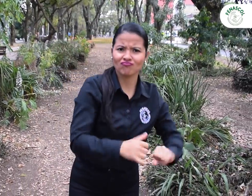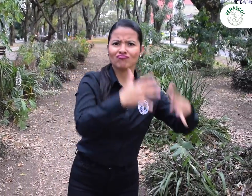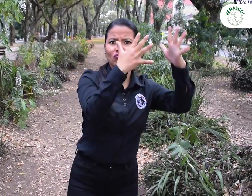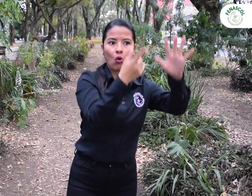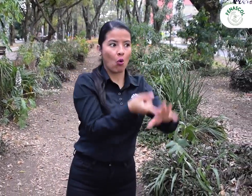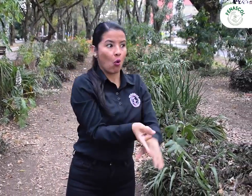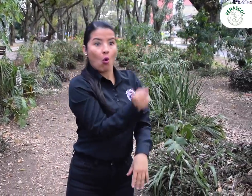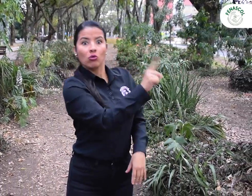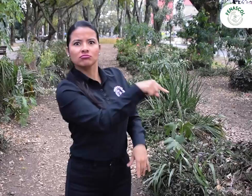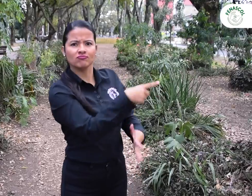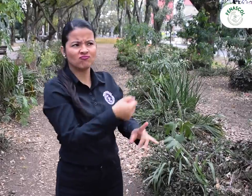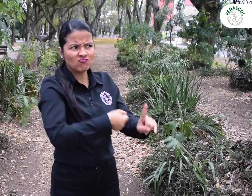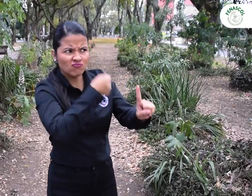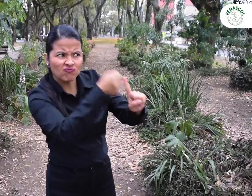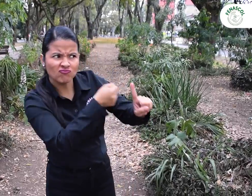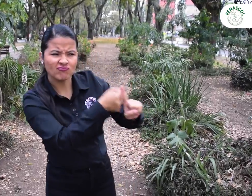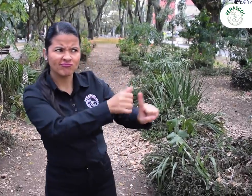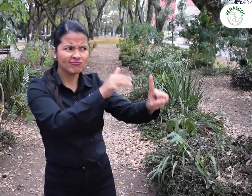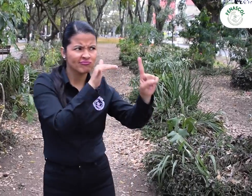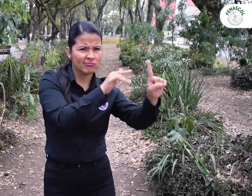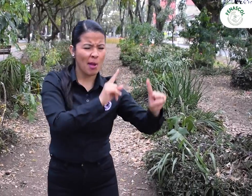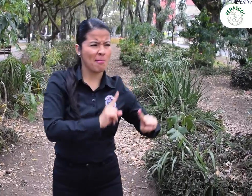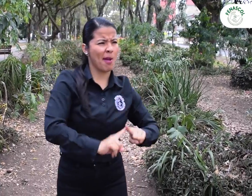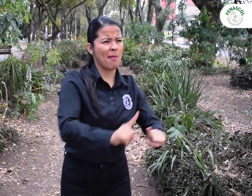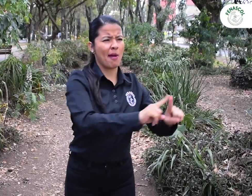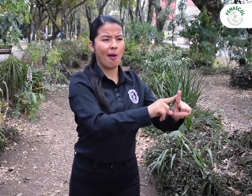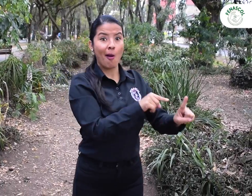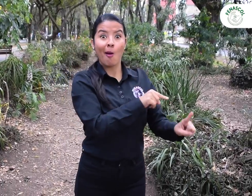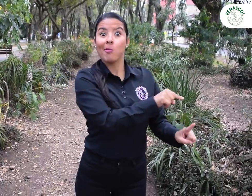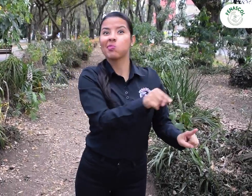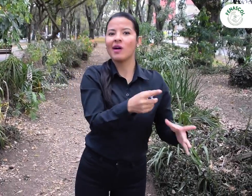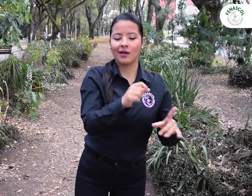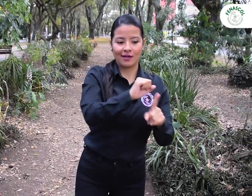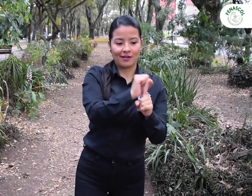e incidencia en las redes sociales a través del siguiente numeral.